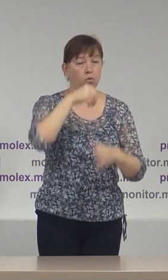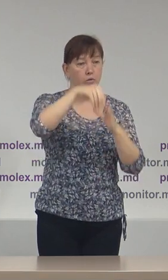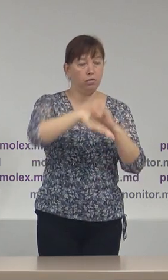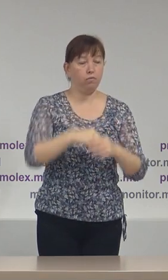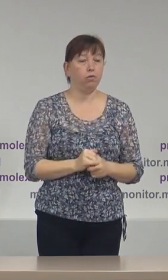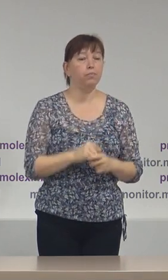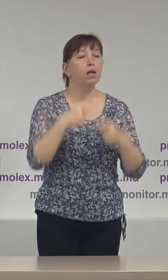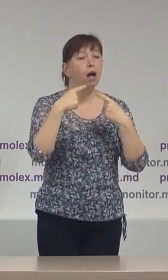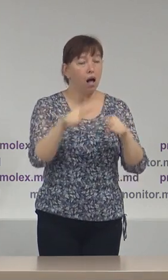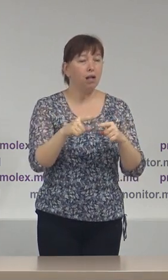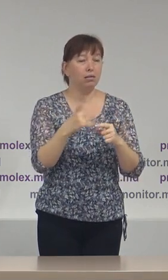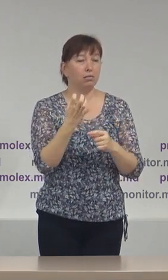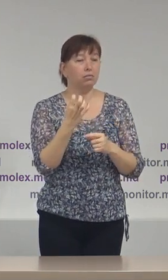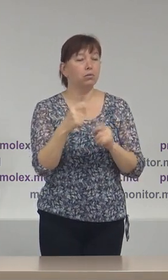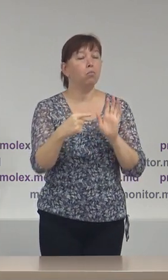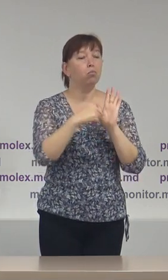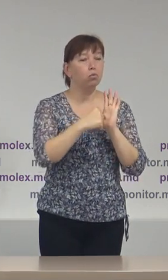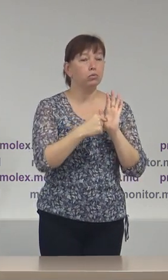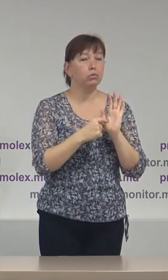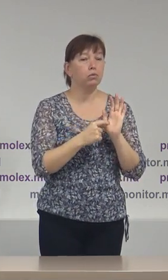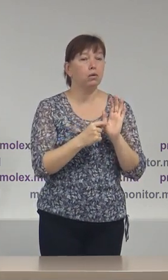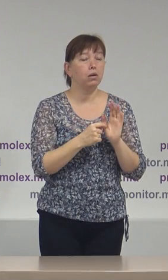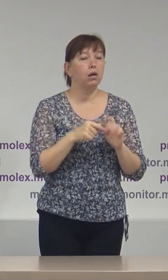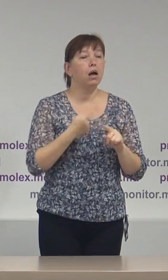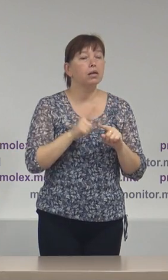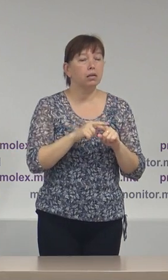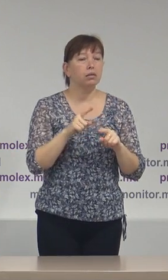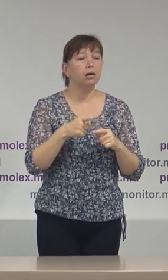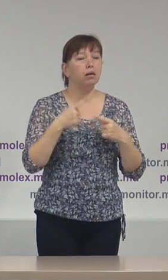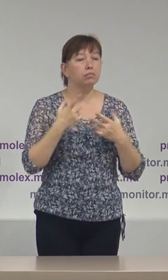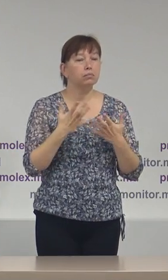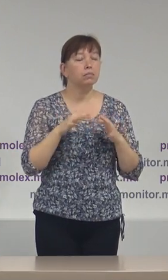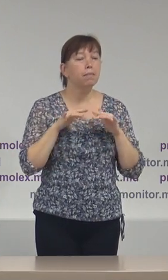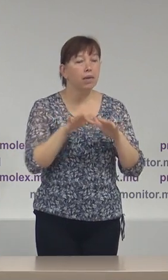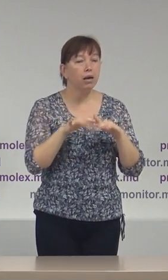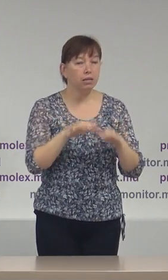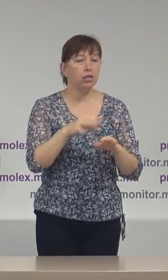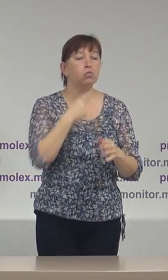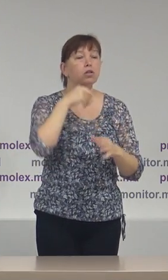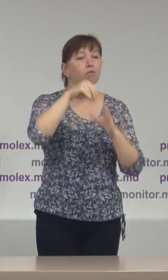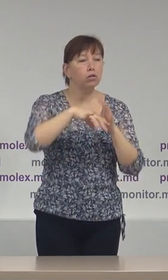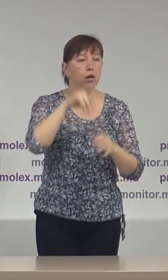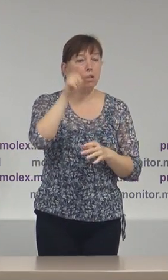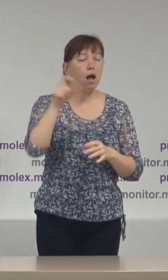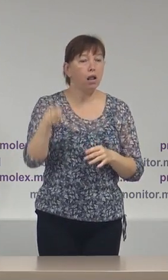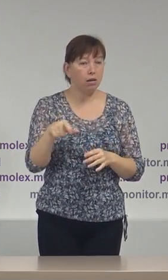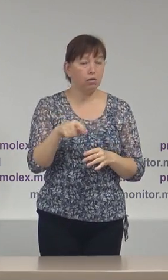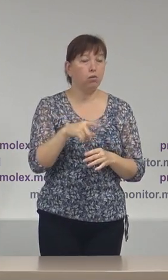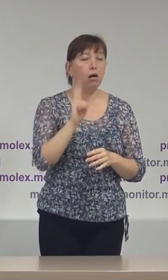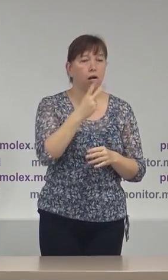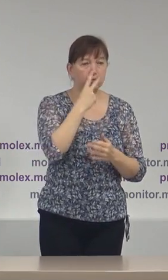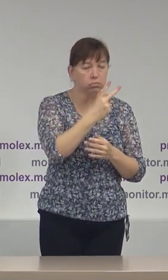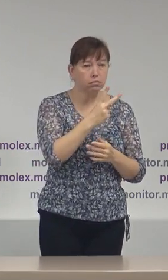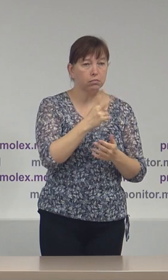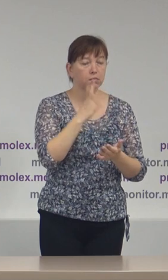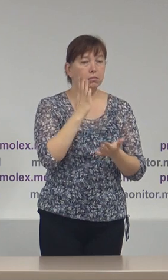situație descrisă în aceeași hotărâre se referă la mecanismul de votare pentru alegătorii care prezintă simptome